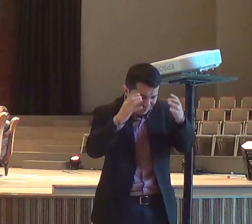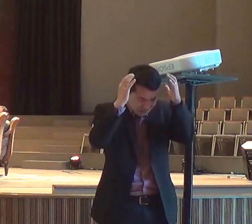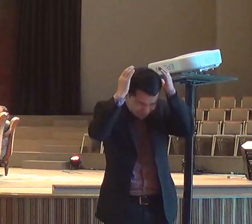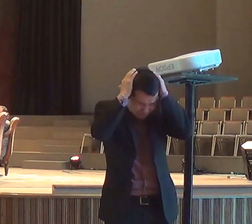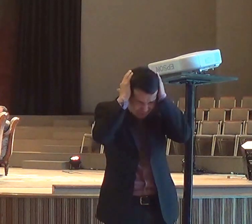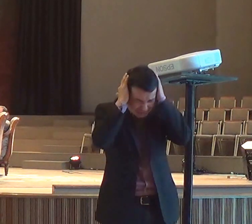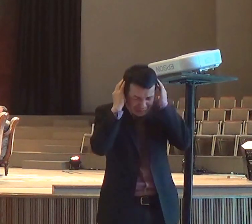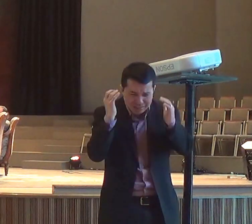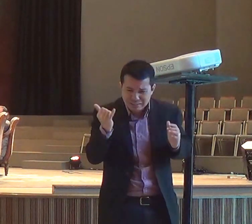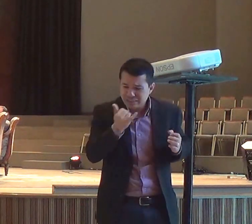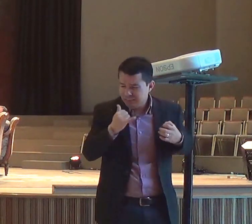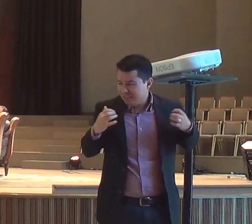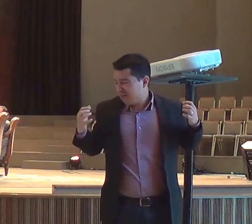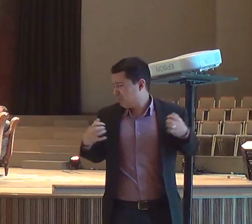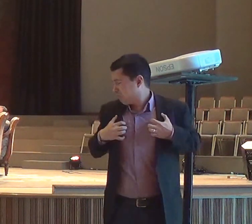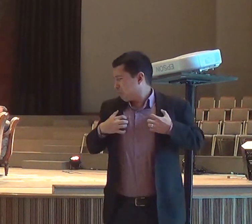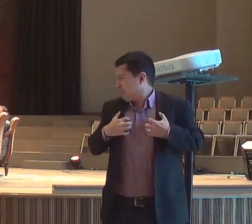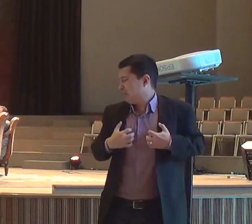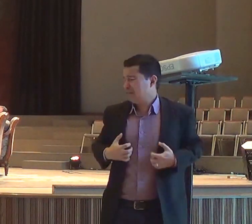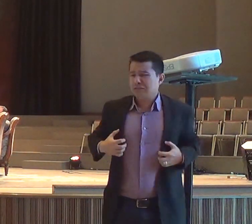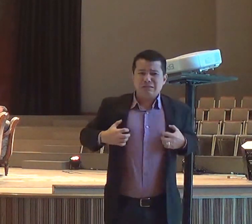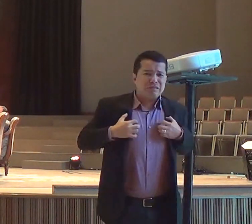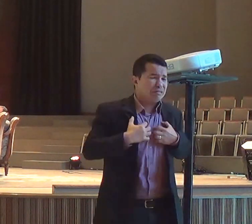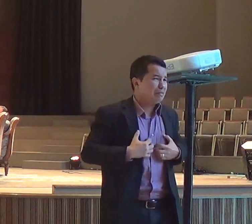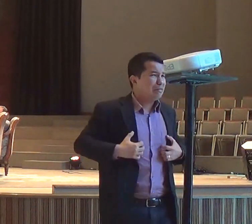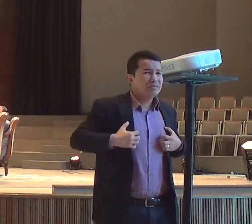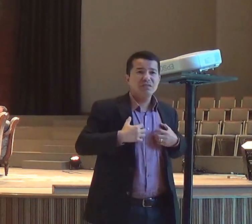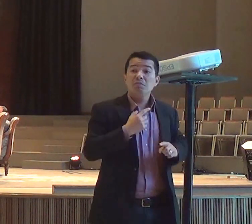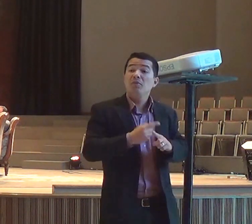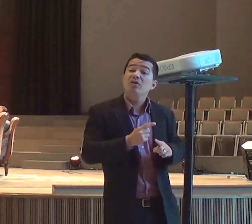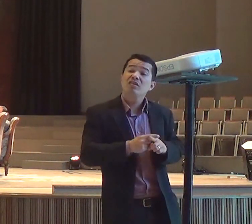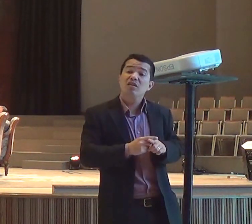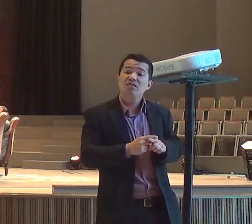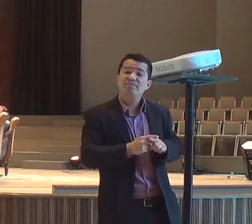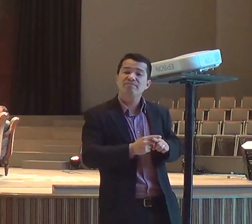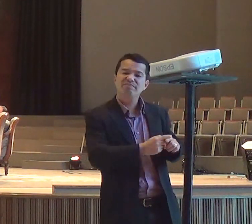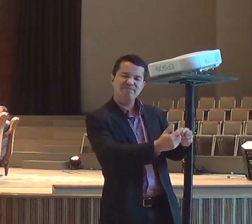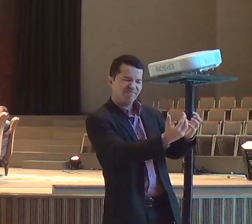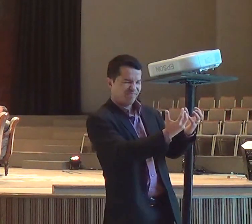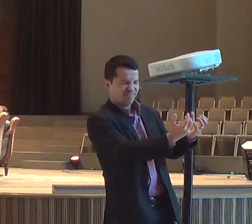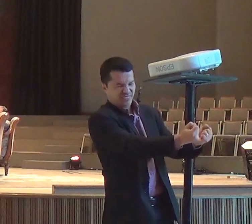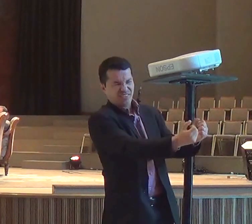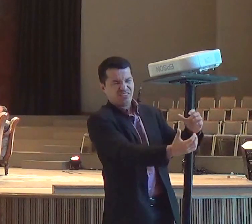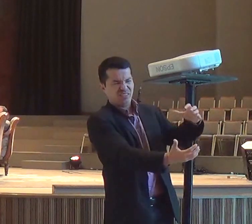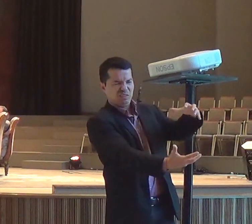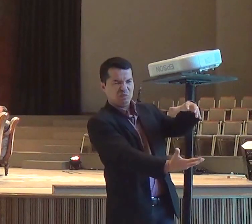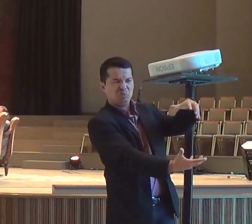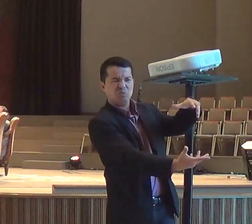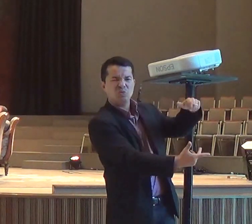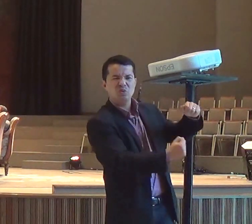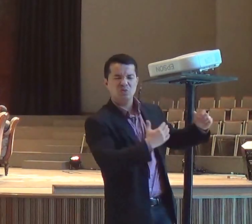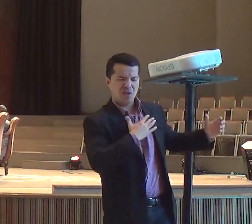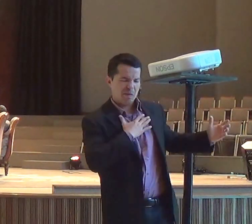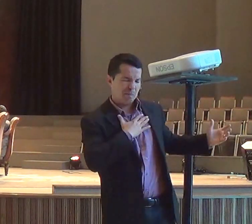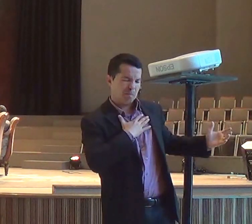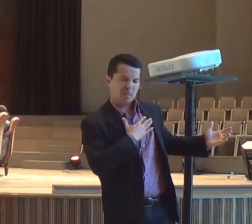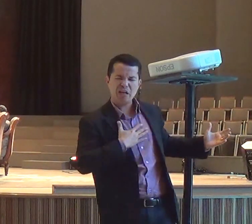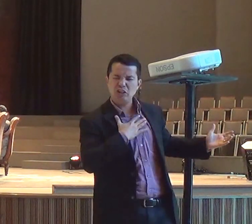queridos, enquanto nós estamos ouvindo, as vozes, dos profetas de Baal, a gente não